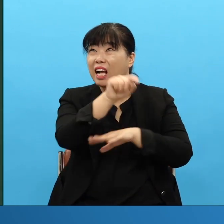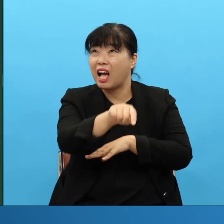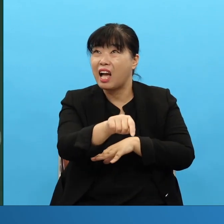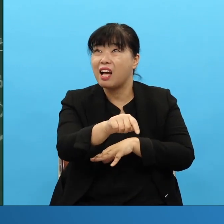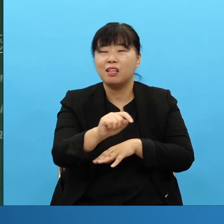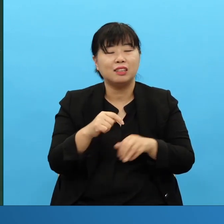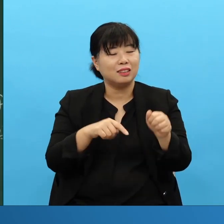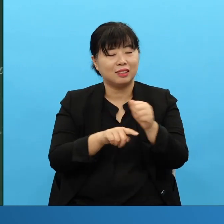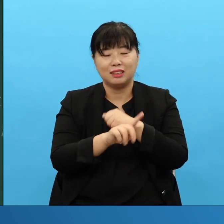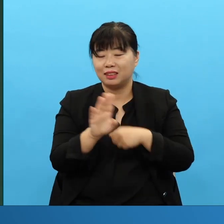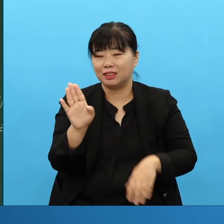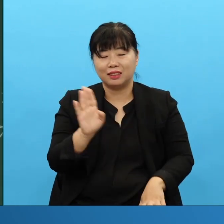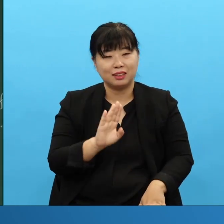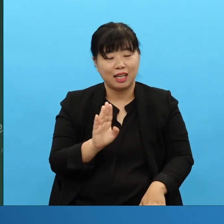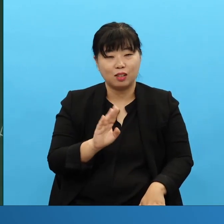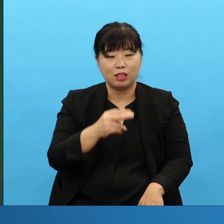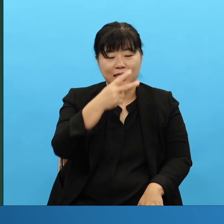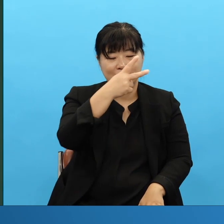아주 2, 3, 7의 중심이 되는데요